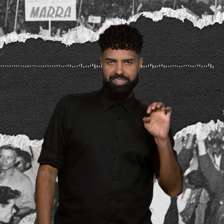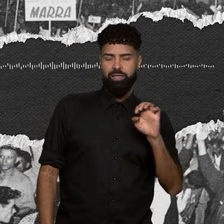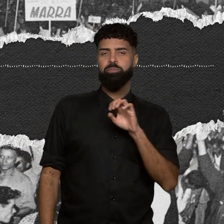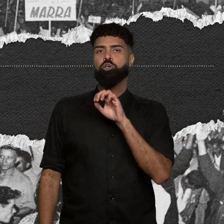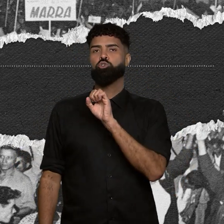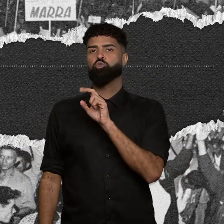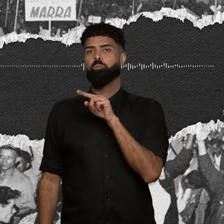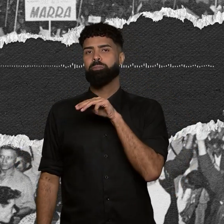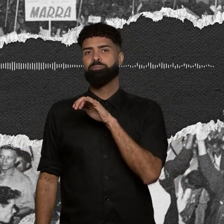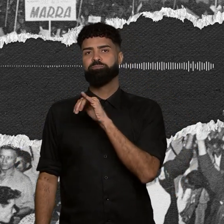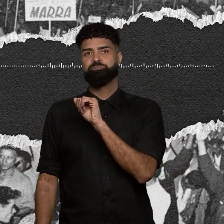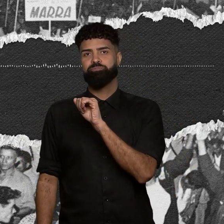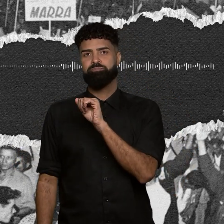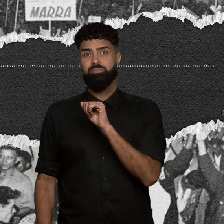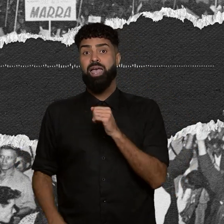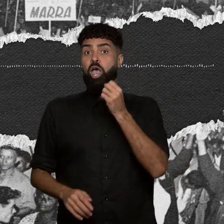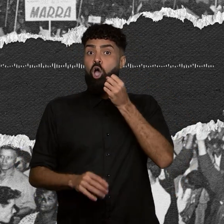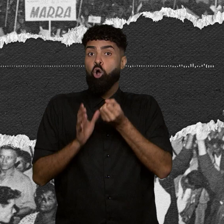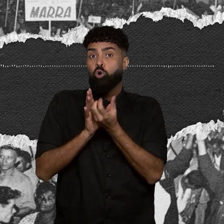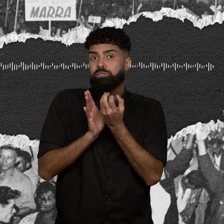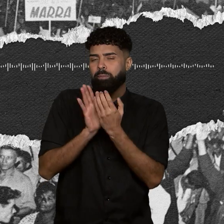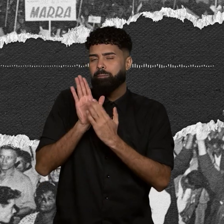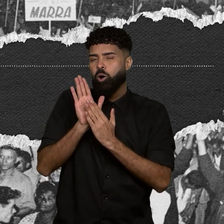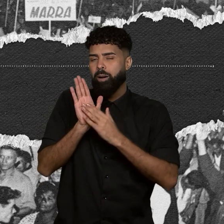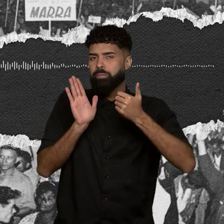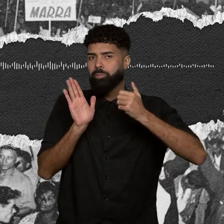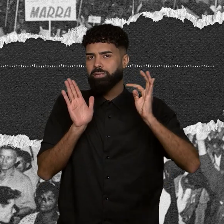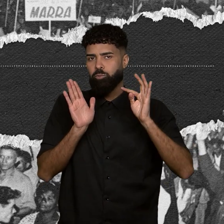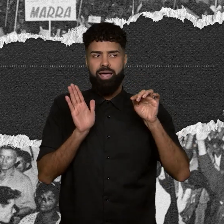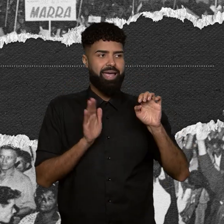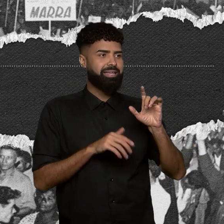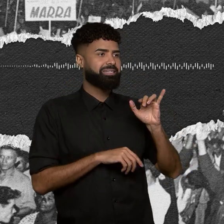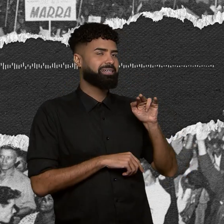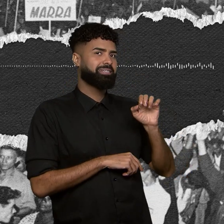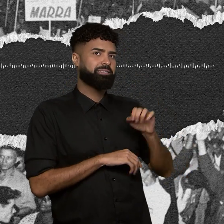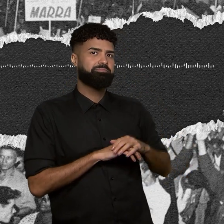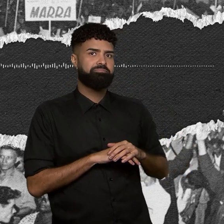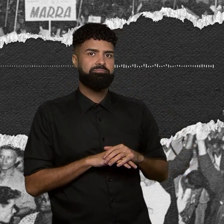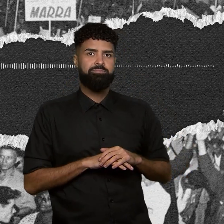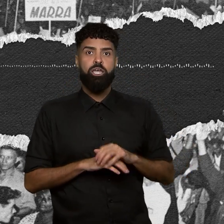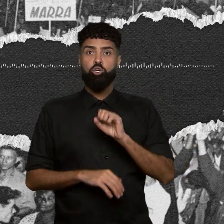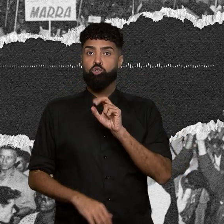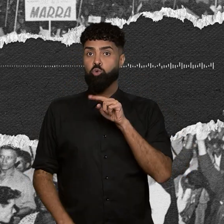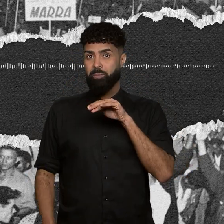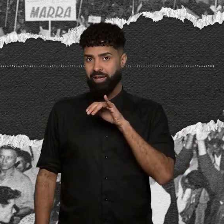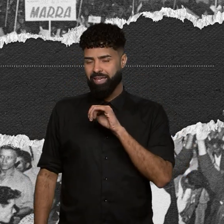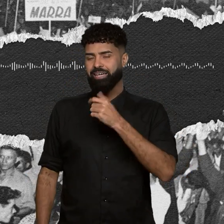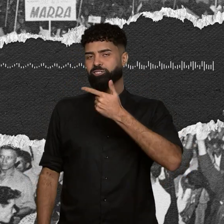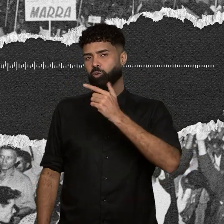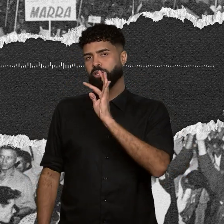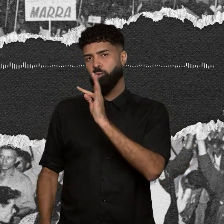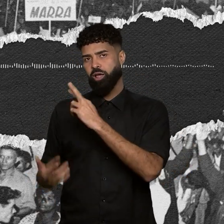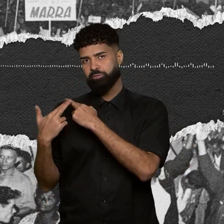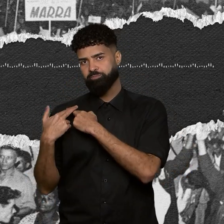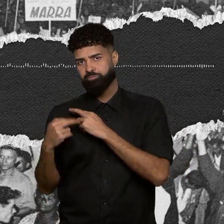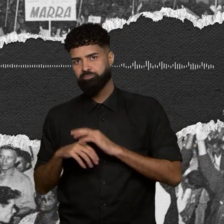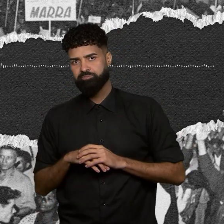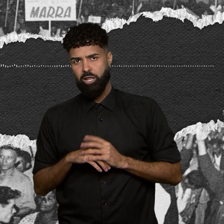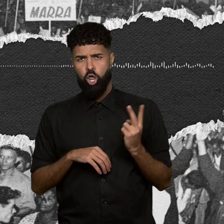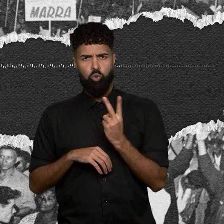Vilela. A concepção de pauta da primeira temporada é dela. Eu desenhei a segunda temporada. A nossa dobradinha segue em